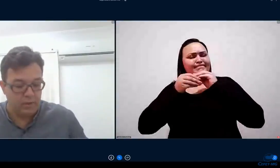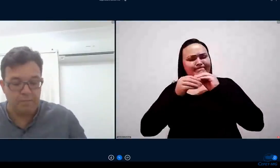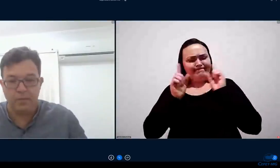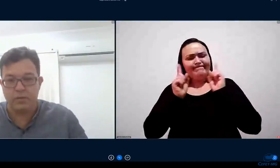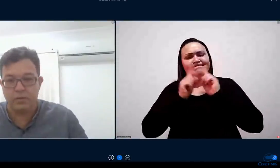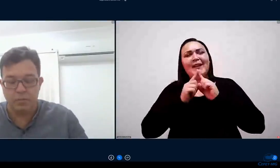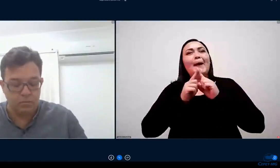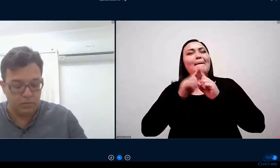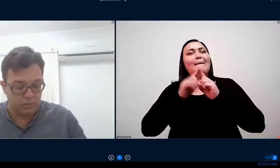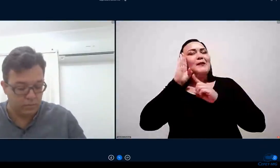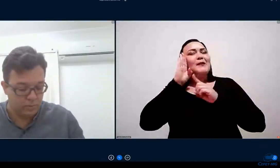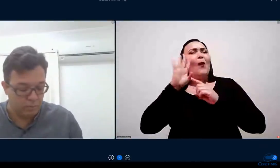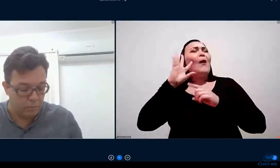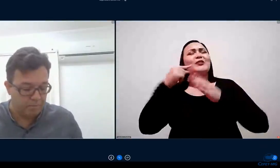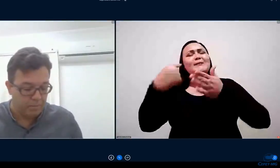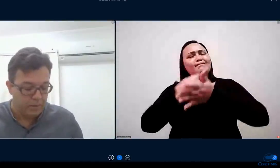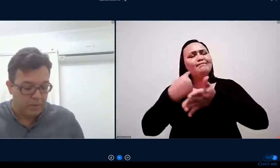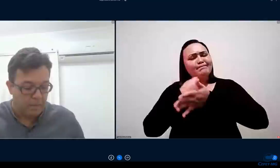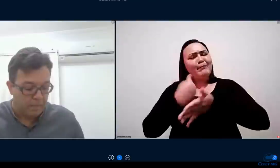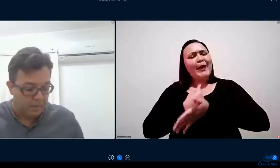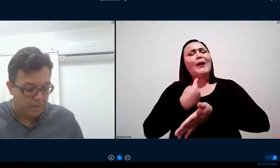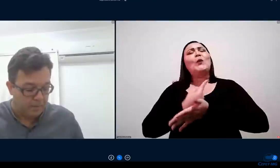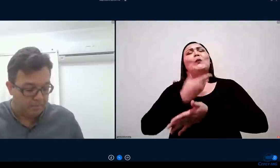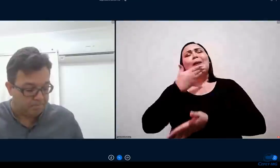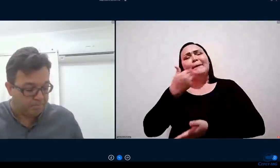vocês acho que as perguntas contribuem